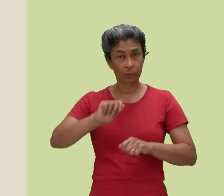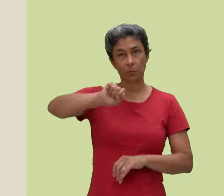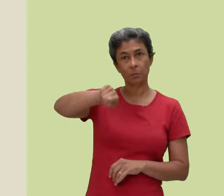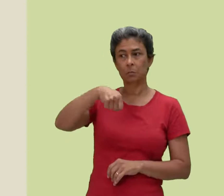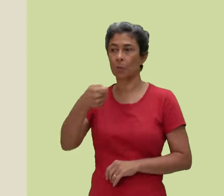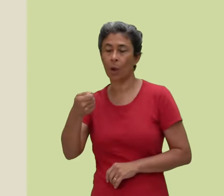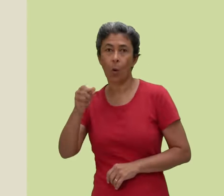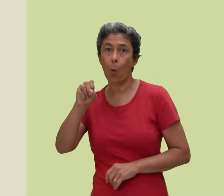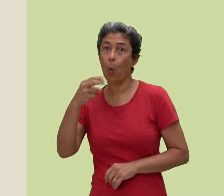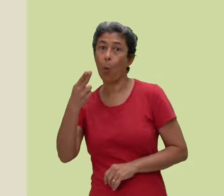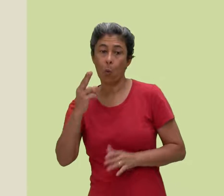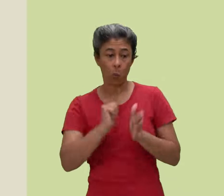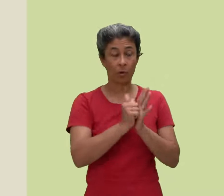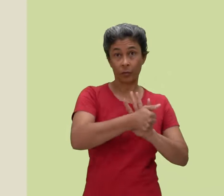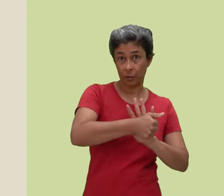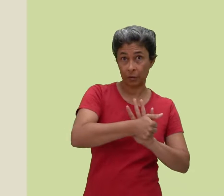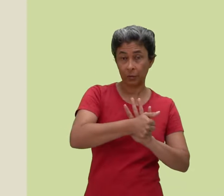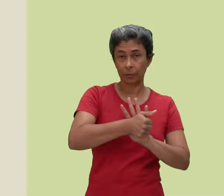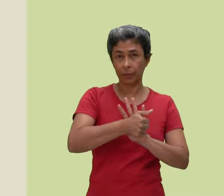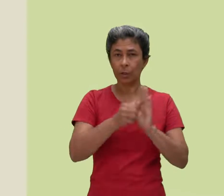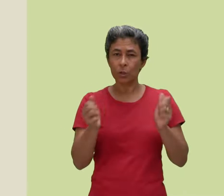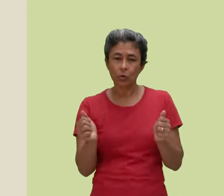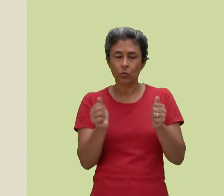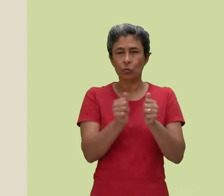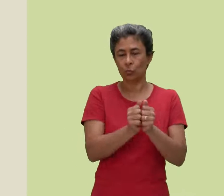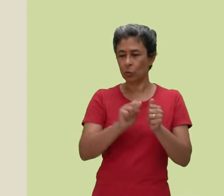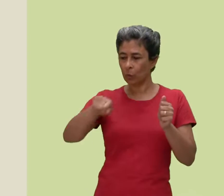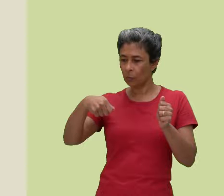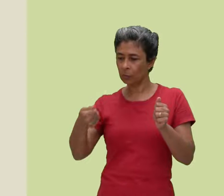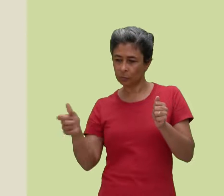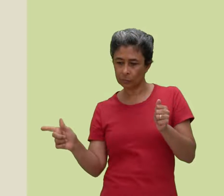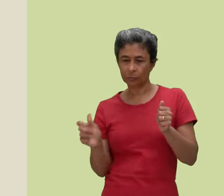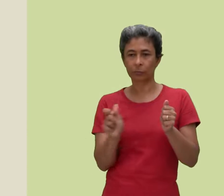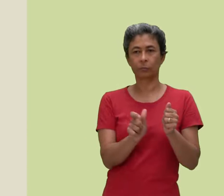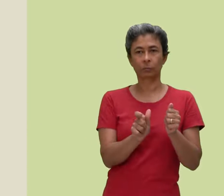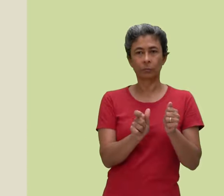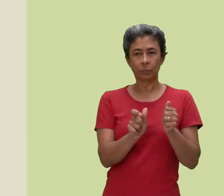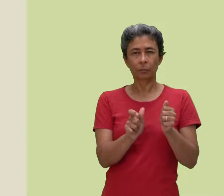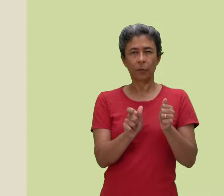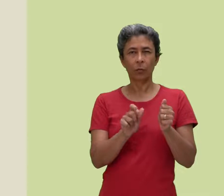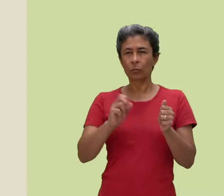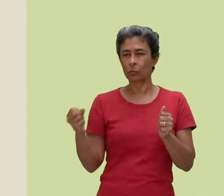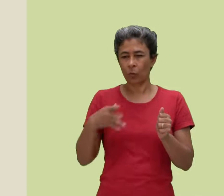sinal ou uma configuração de mão que, junto a outro sinal, formam um novo sentido.